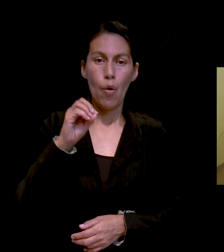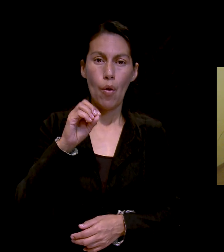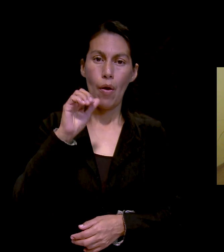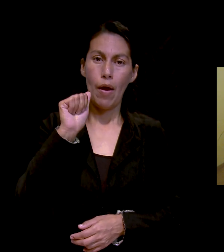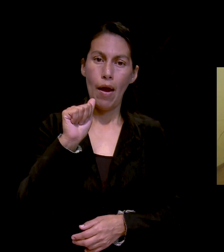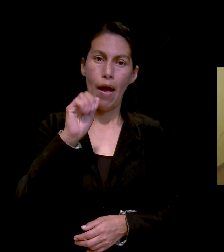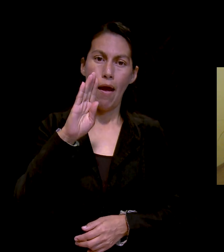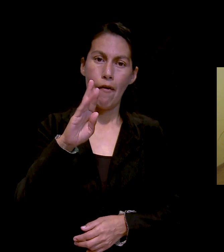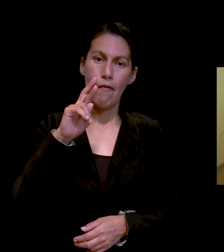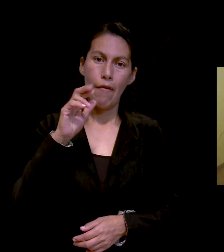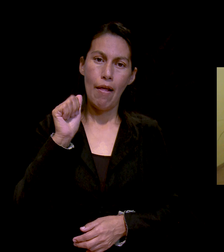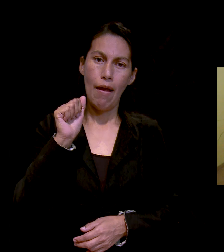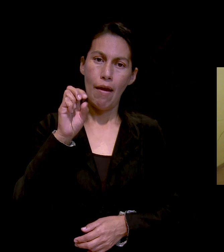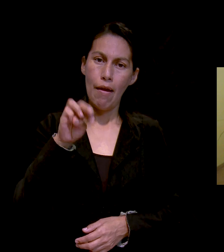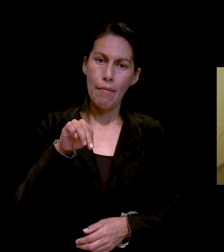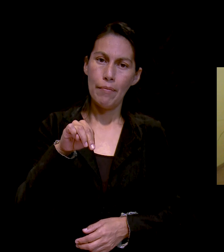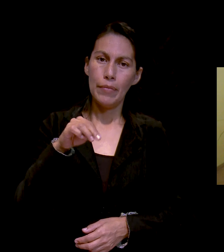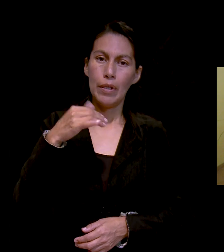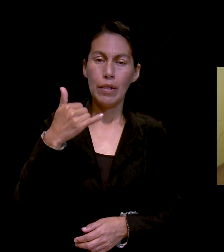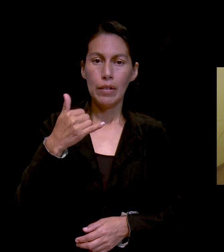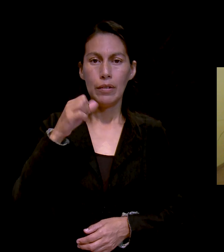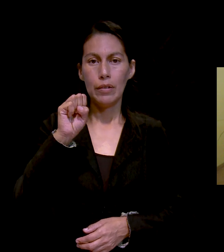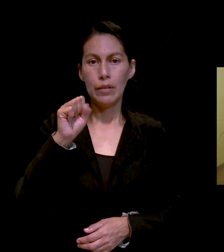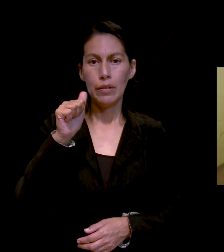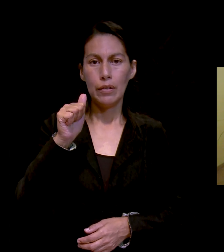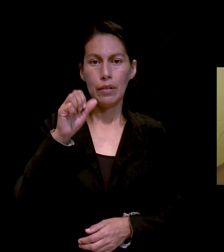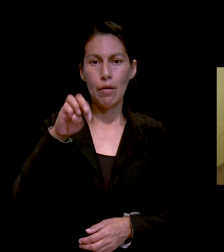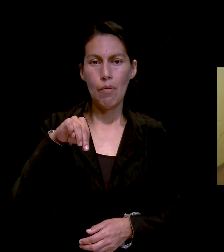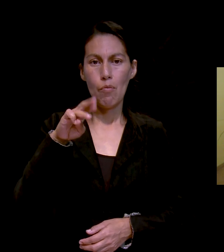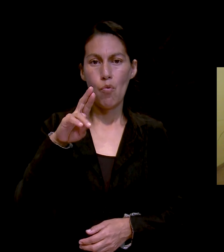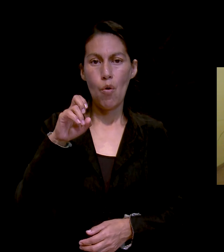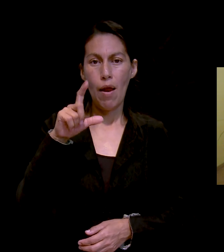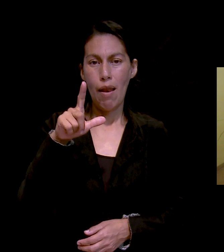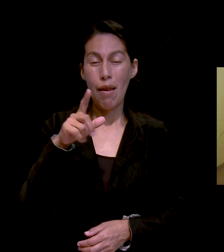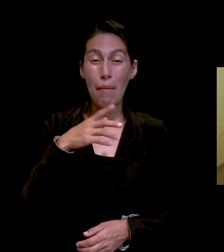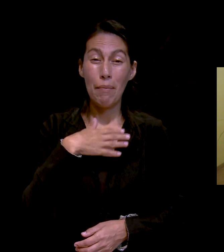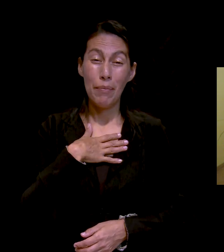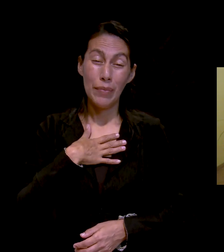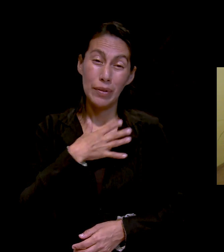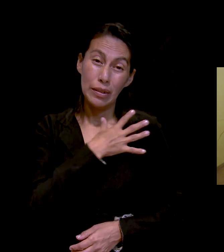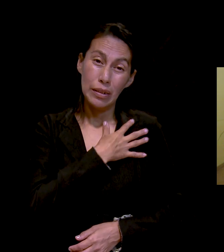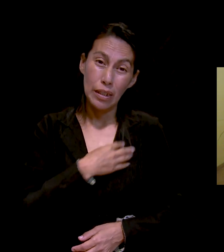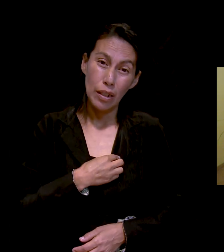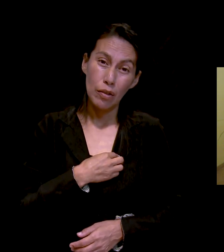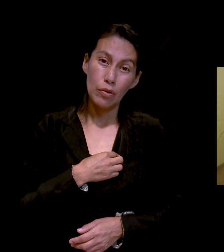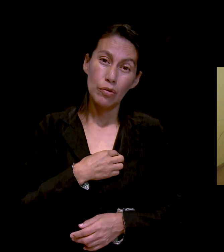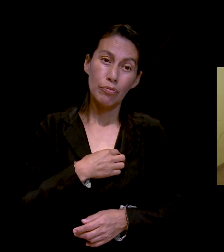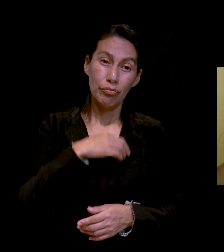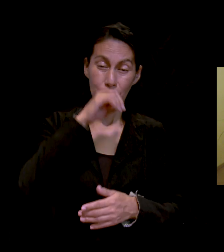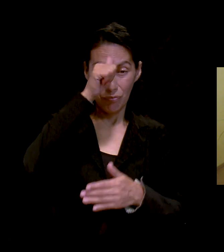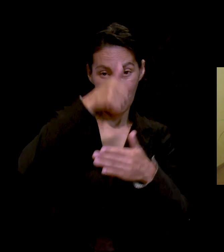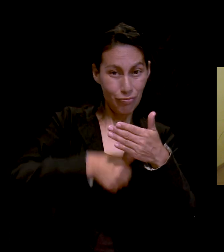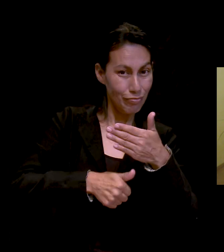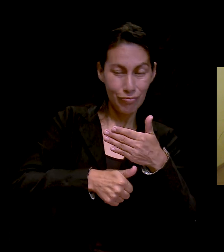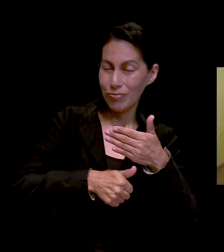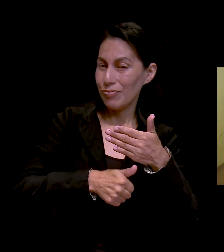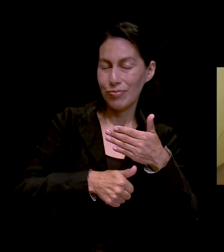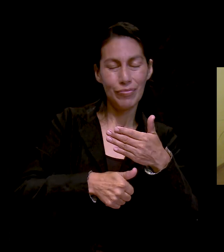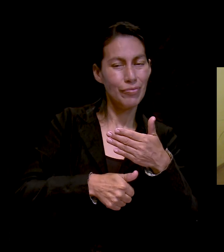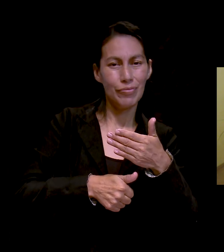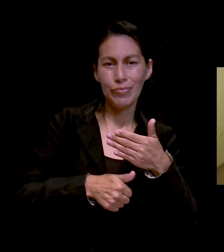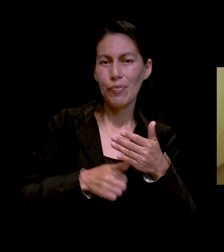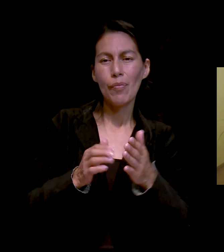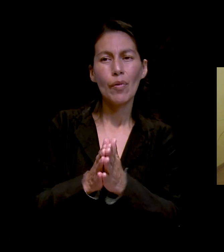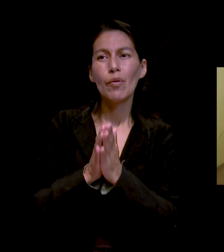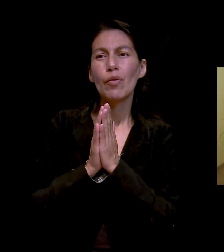mis hijos varones, están fuera de la iglesia. Vamos a orar para que Dios cumpla su